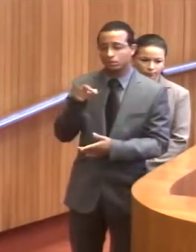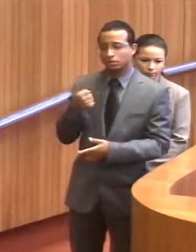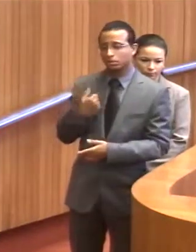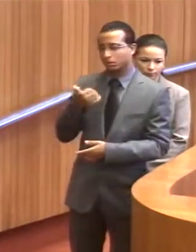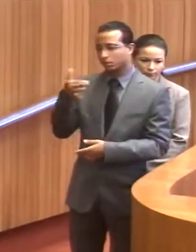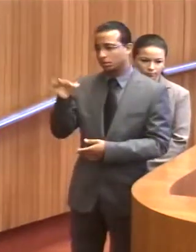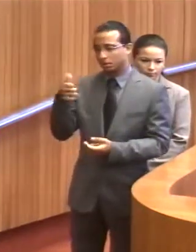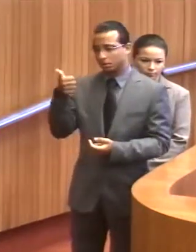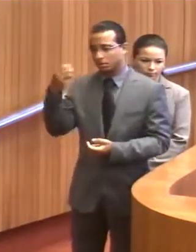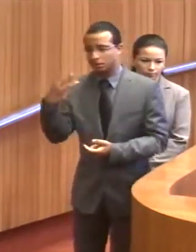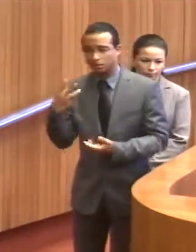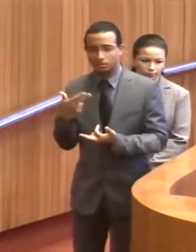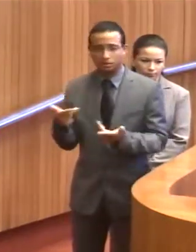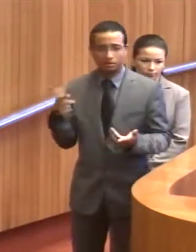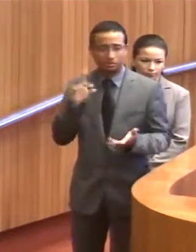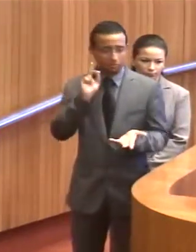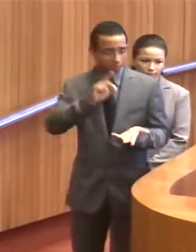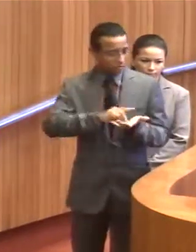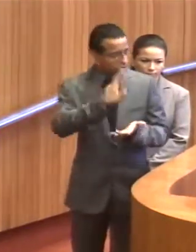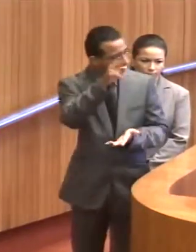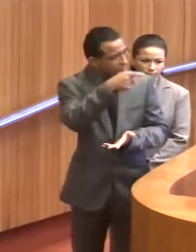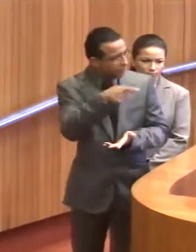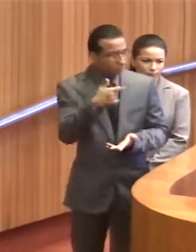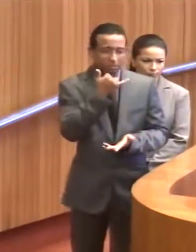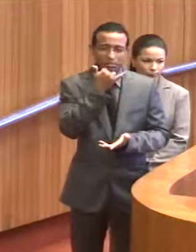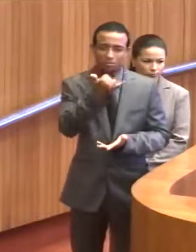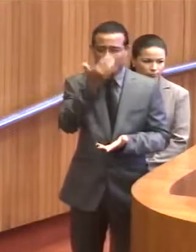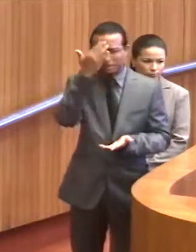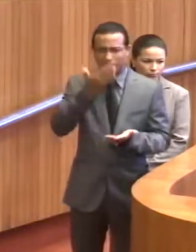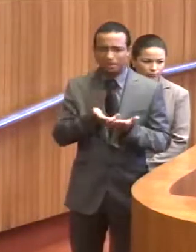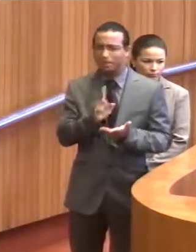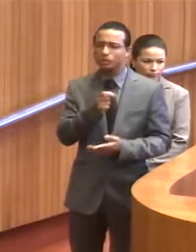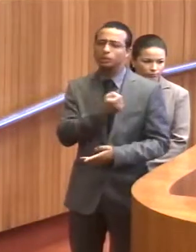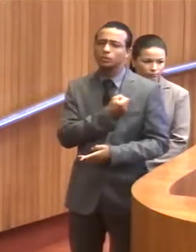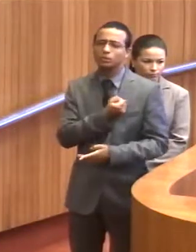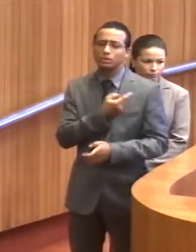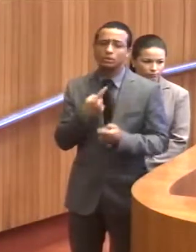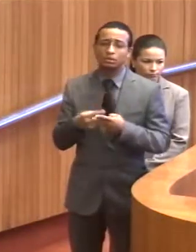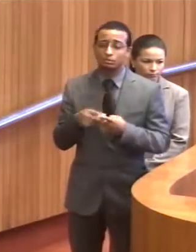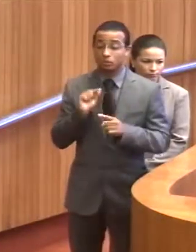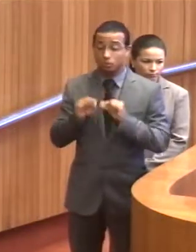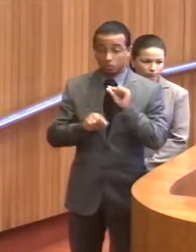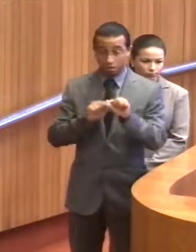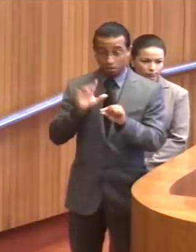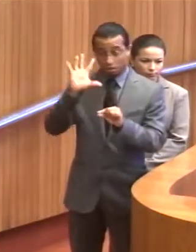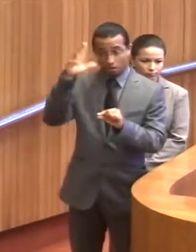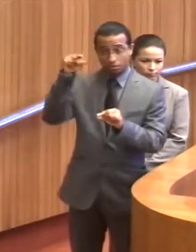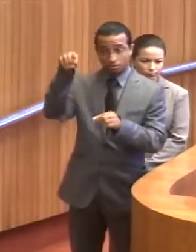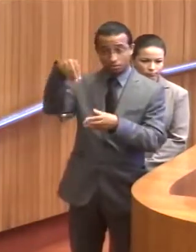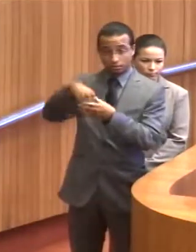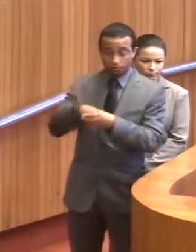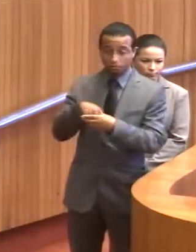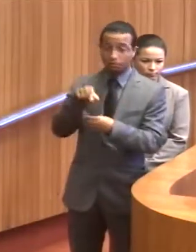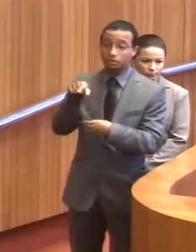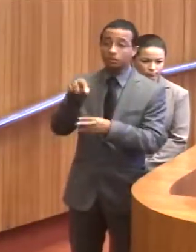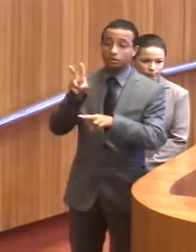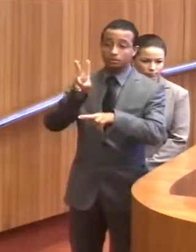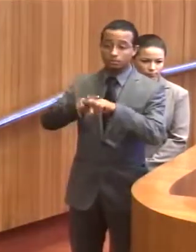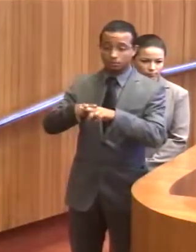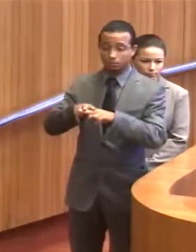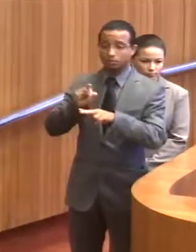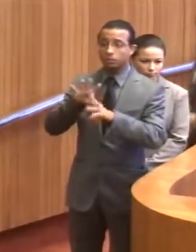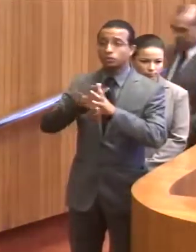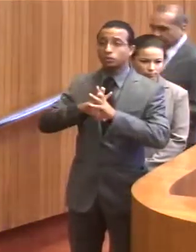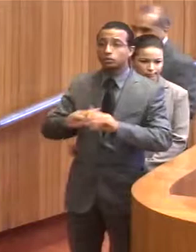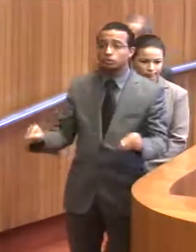e, para ser sincera, presidente, eu não consigo nem acreditar nesses números, porque o que tem acontecido na penitenciária de Pedrinhas é sumiço